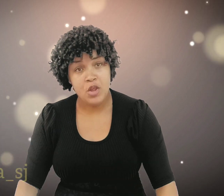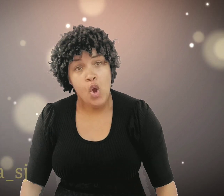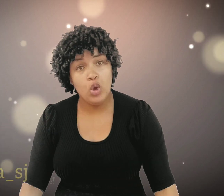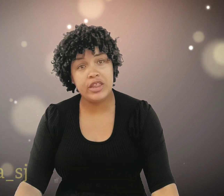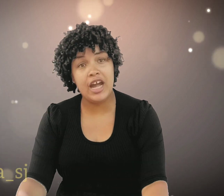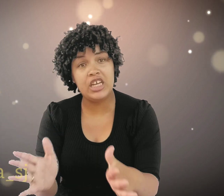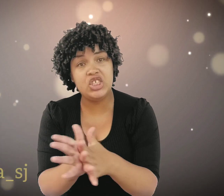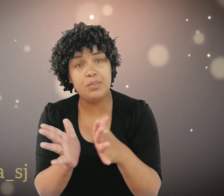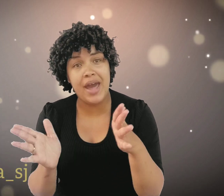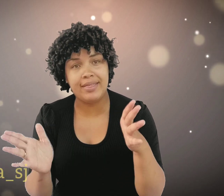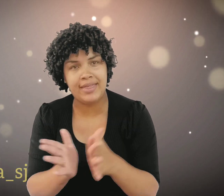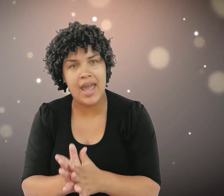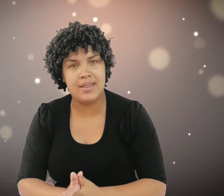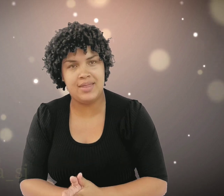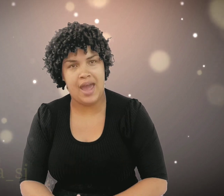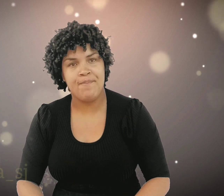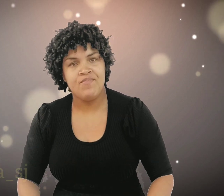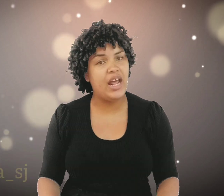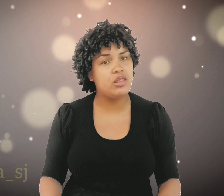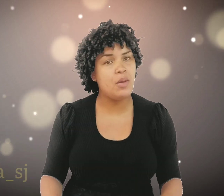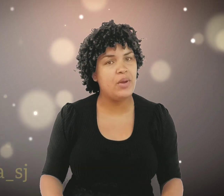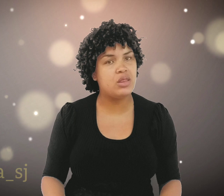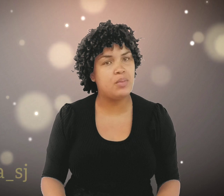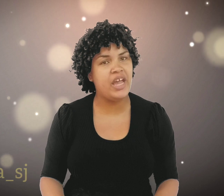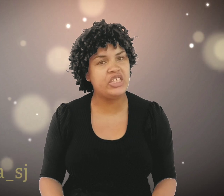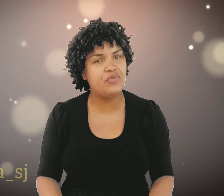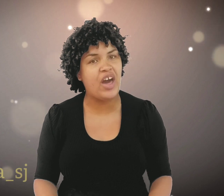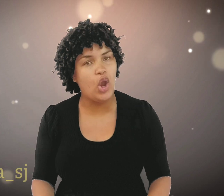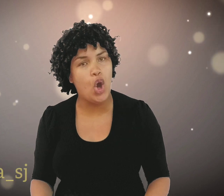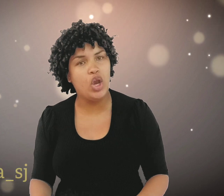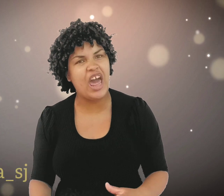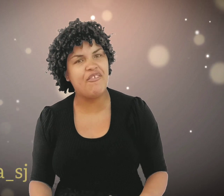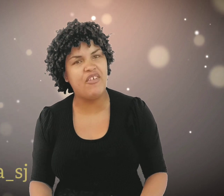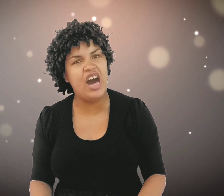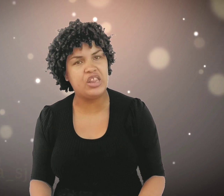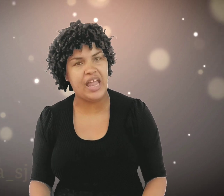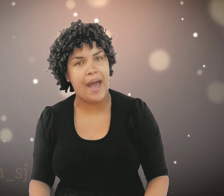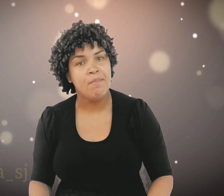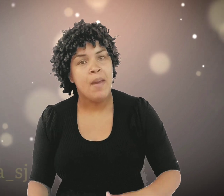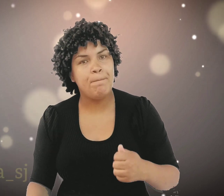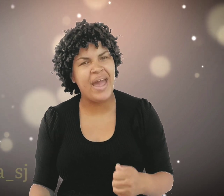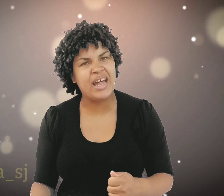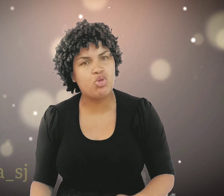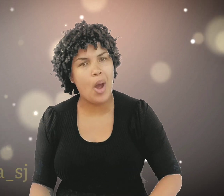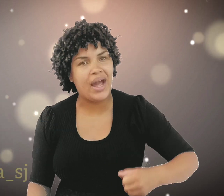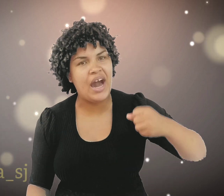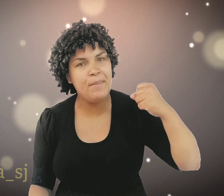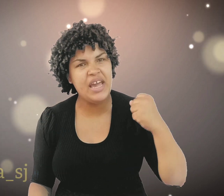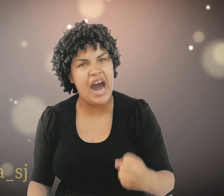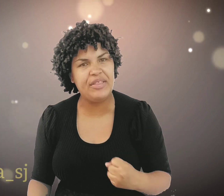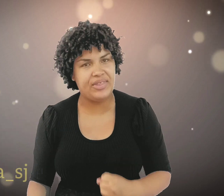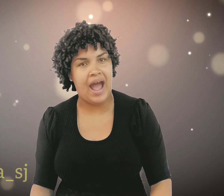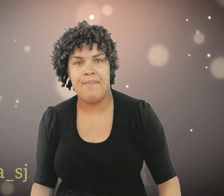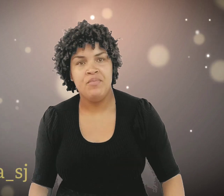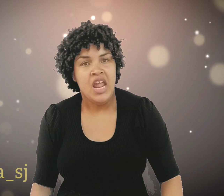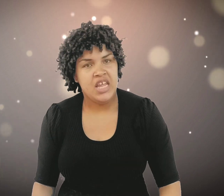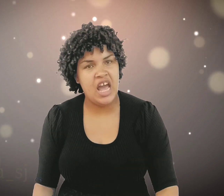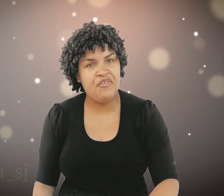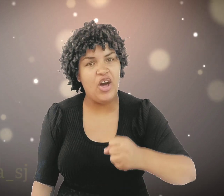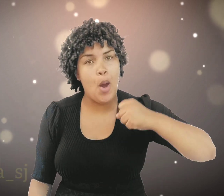O tanque de Betésia. Ele simplesmente falou. Levanta. Pega tua cama e anda. E ele falou.